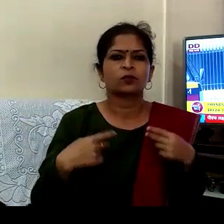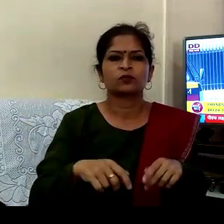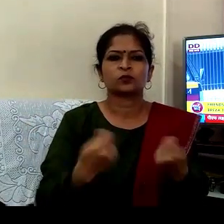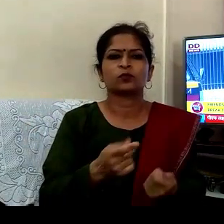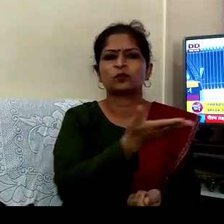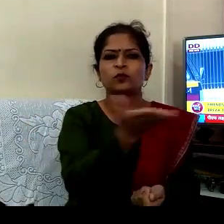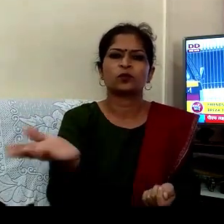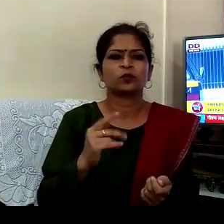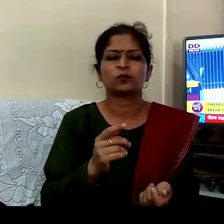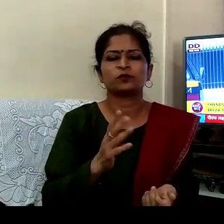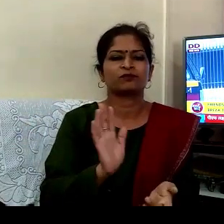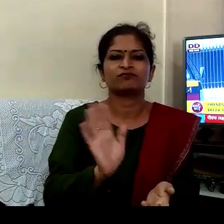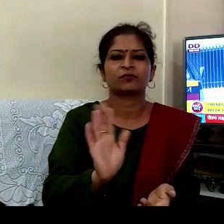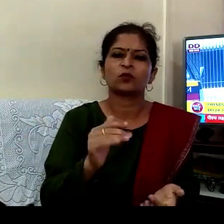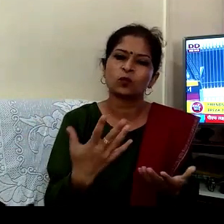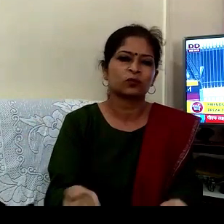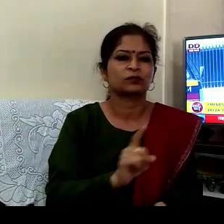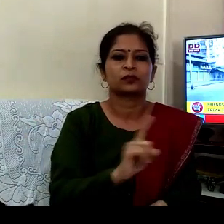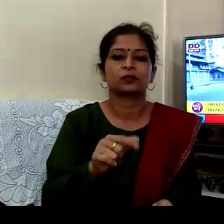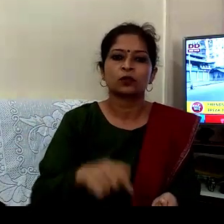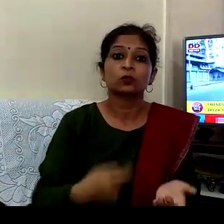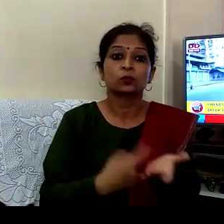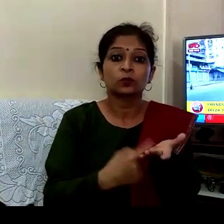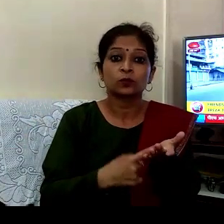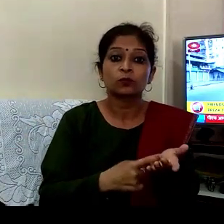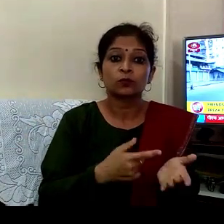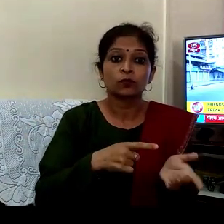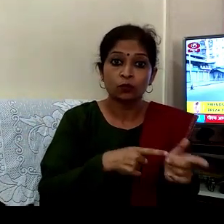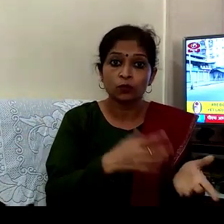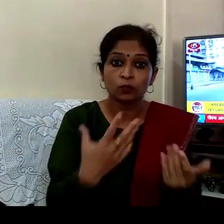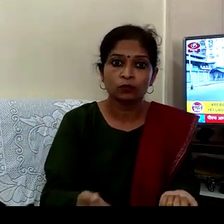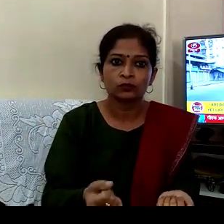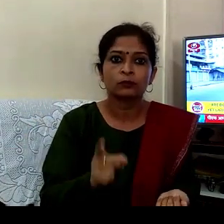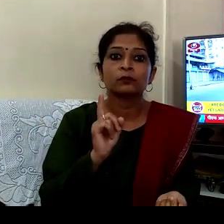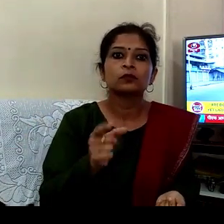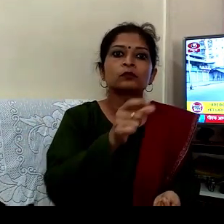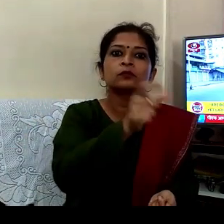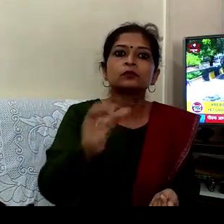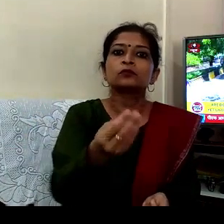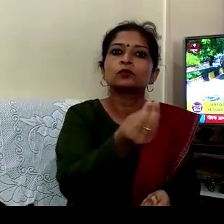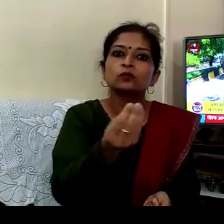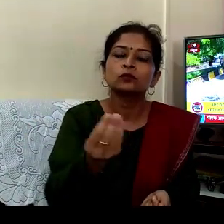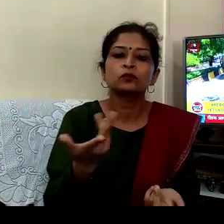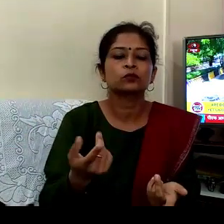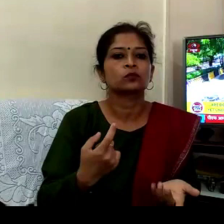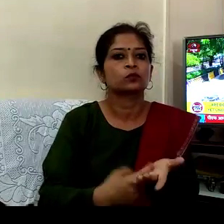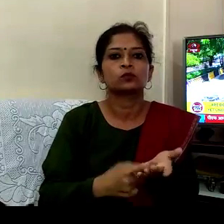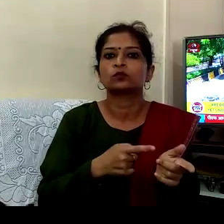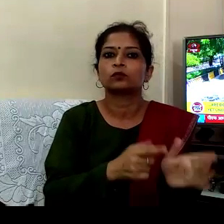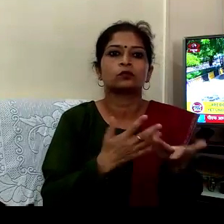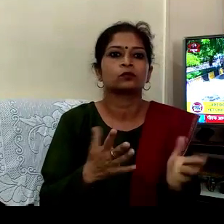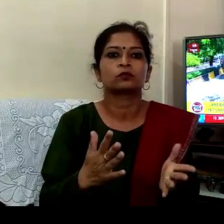چاہتا نیم نہیں توڑنا چاہتا لیکن کچھ لوگ ایسا کر رہے ہیں کیونکہ